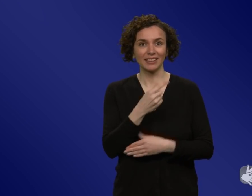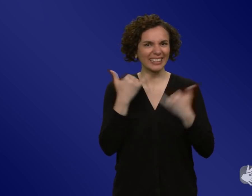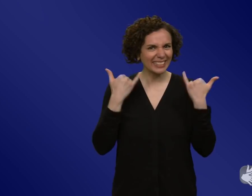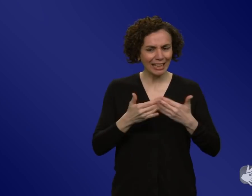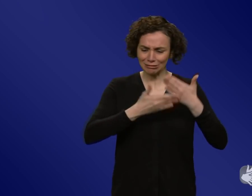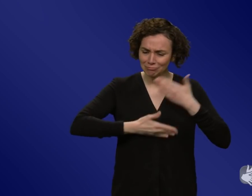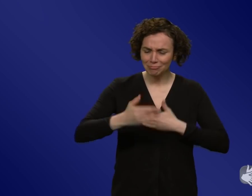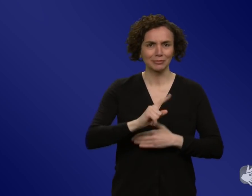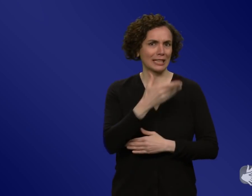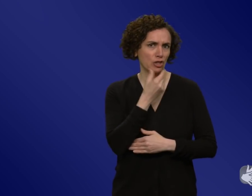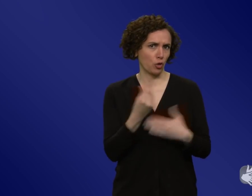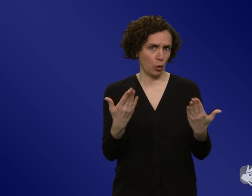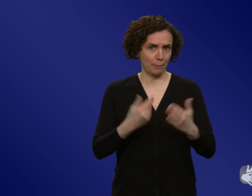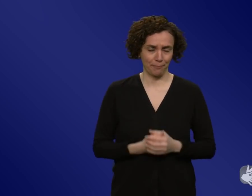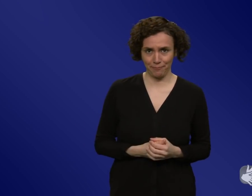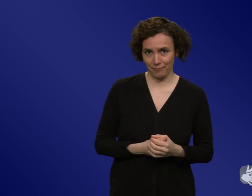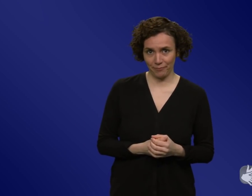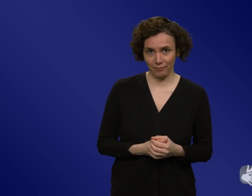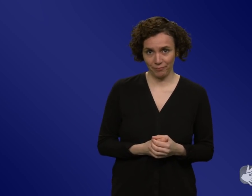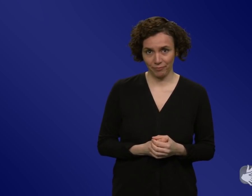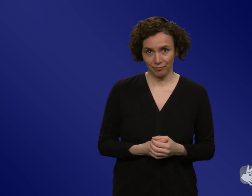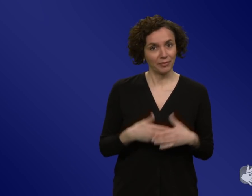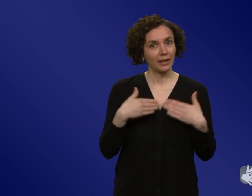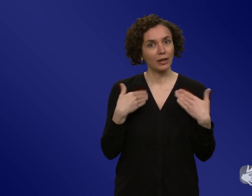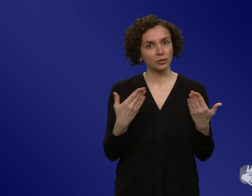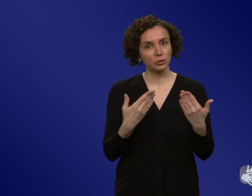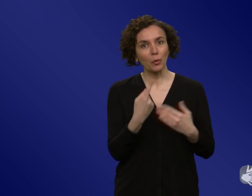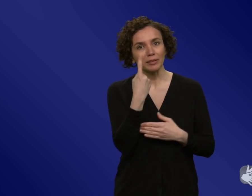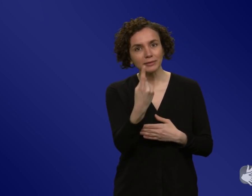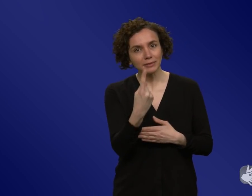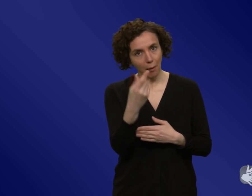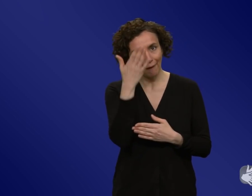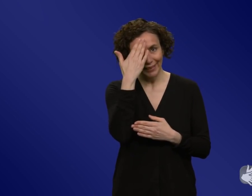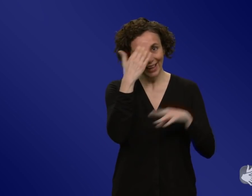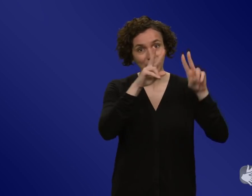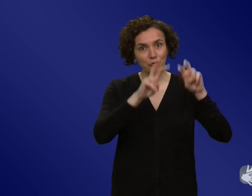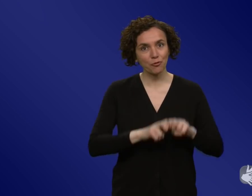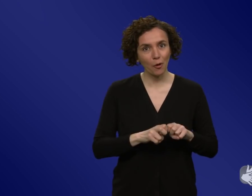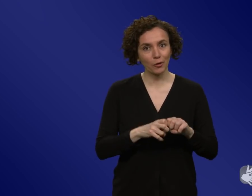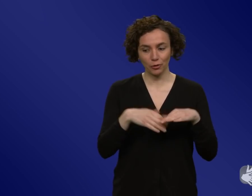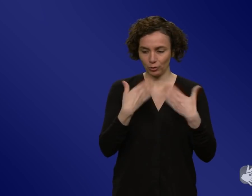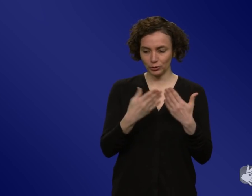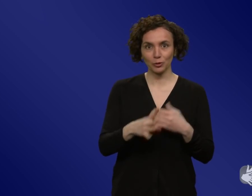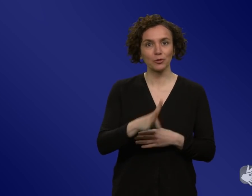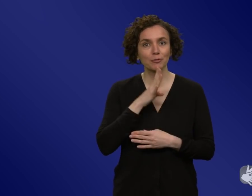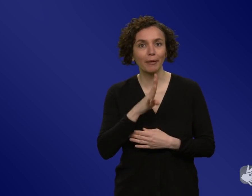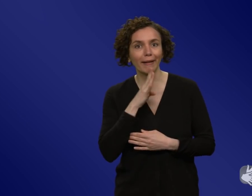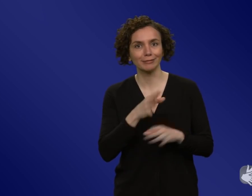Wie wichtig ist von dem, was Sie aus der Forschung tatsächlich wissen, so eine Personalisierung, aber auch die Empathie, die